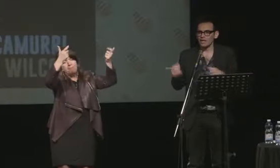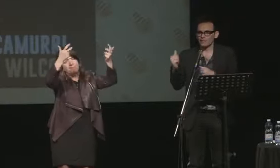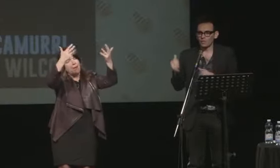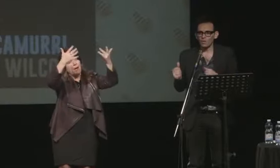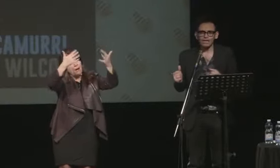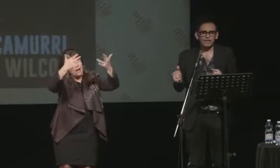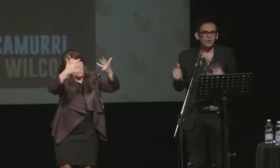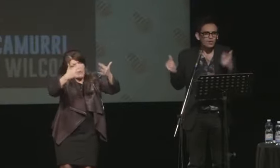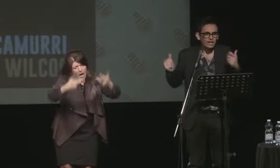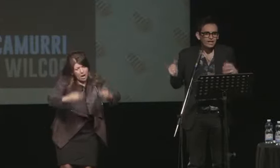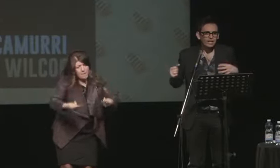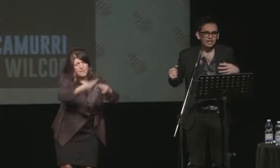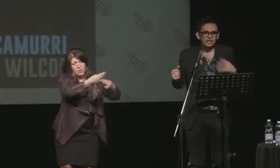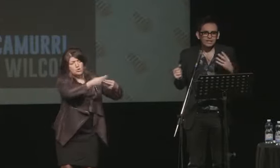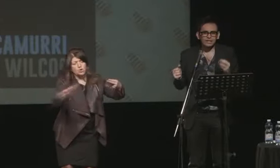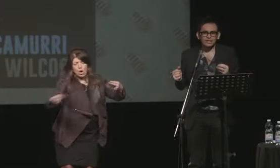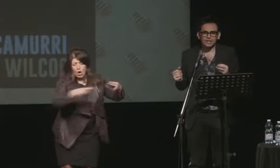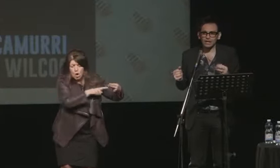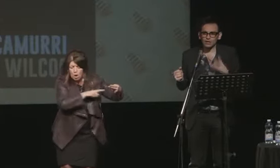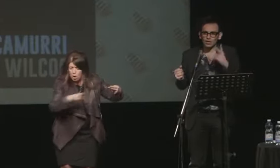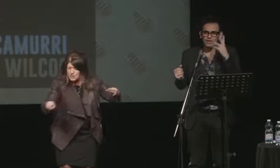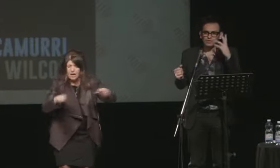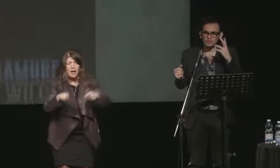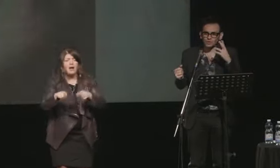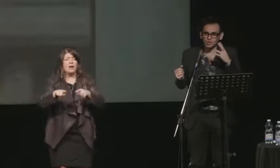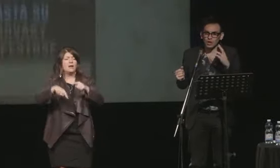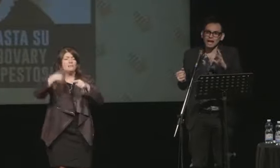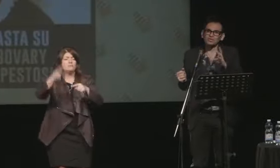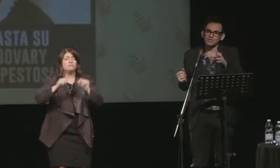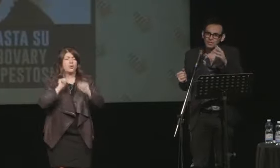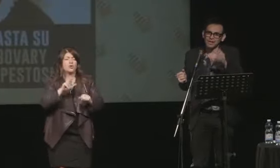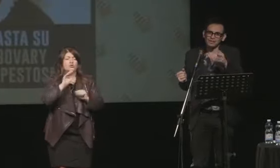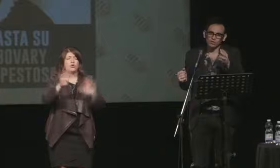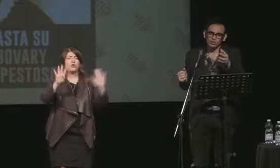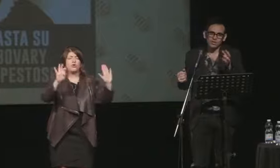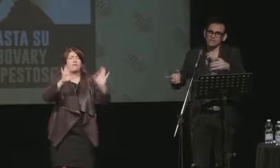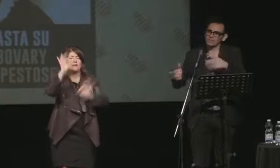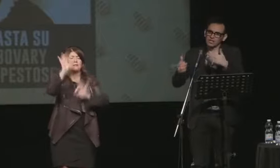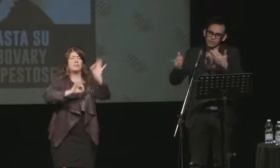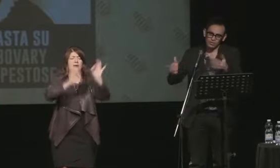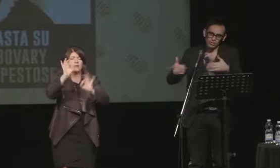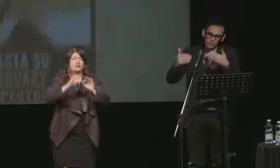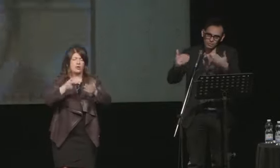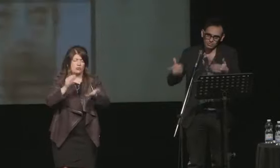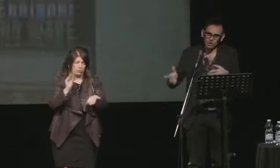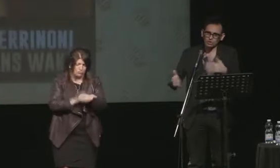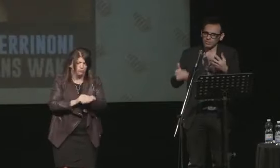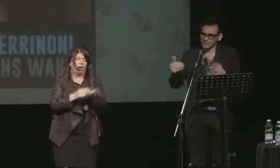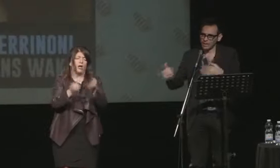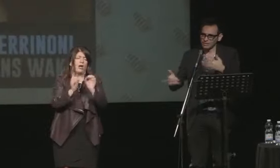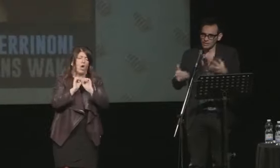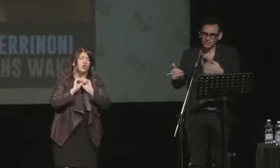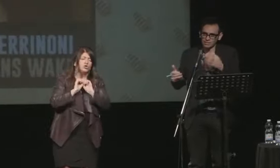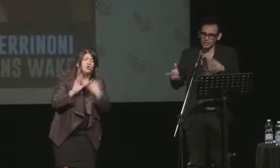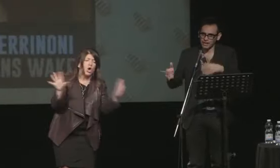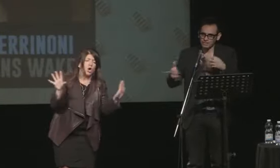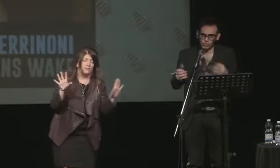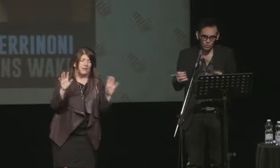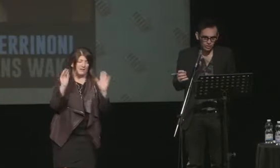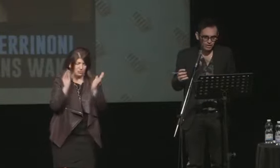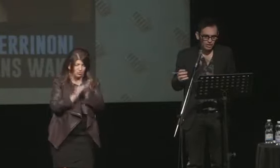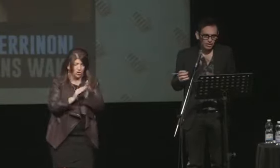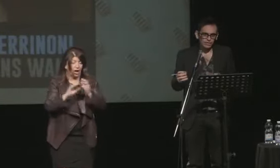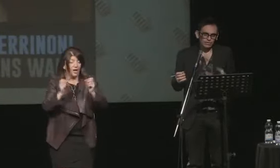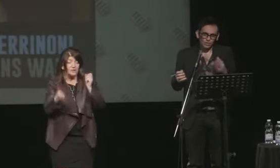fra qualche ora il 90% ci sarà qualche altra sorpresa ma ve la diciamo nei prossimi giorni perché altri come sapete